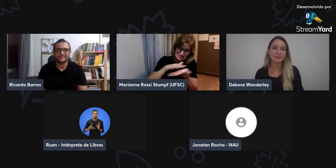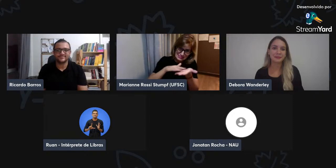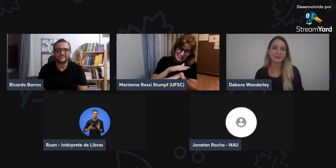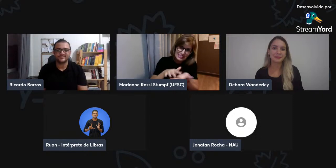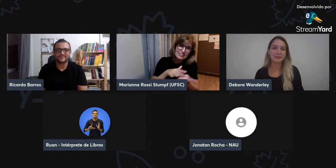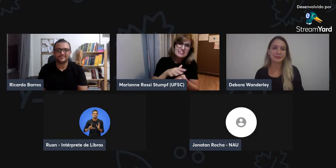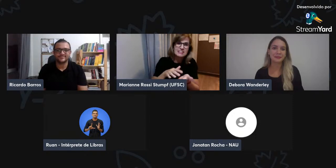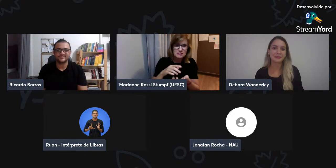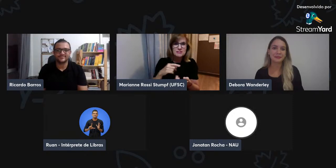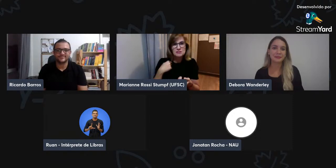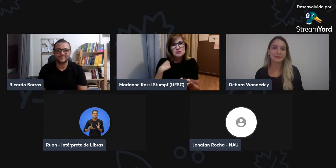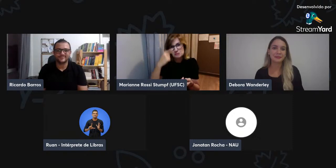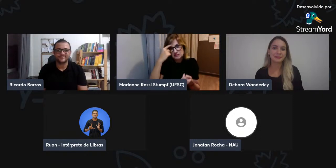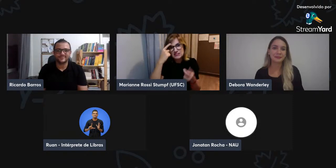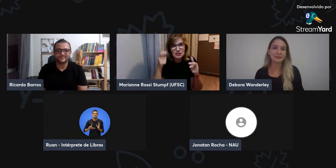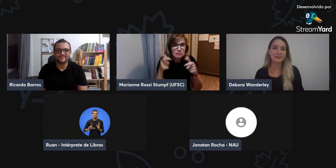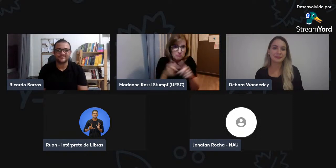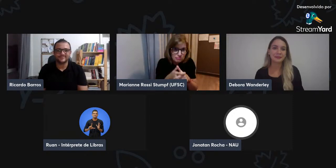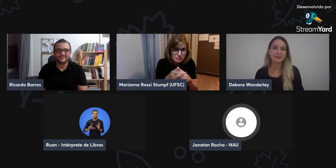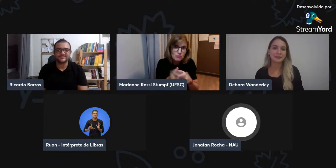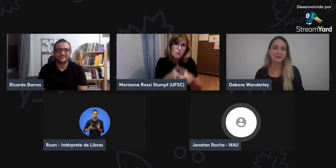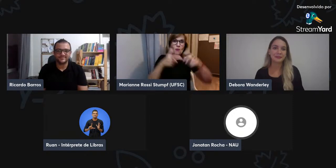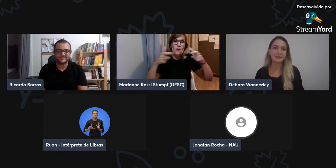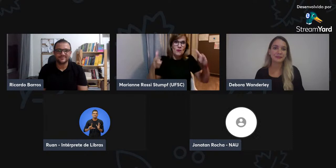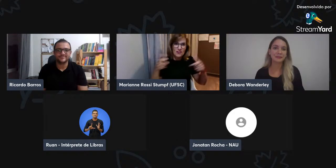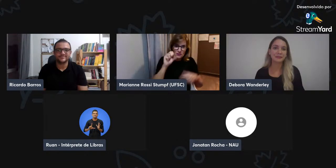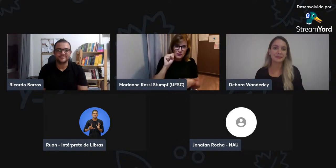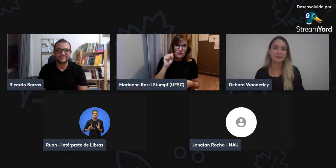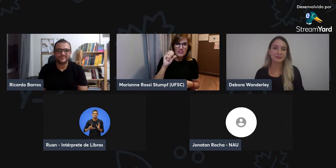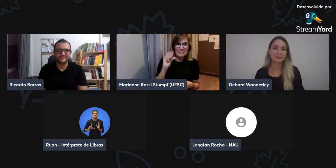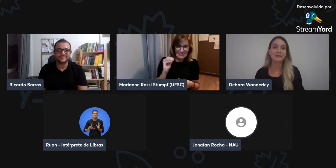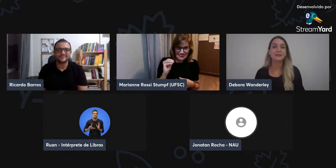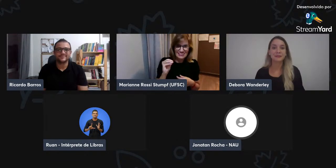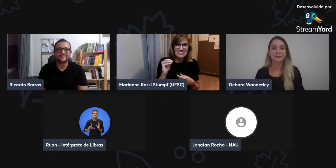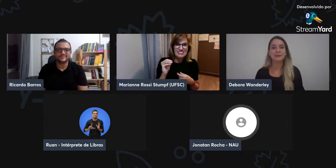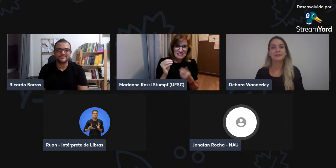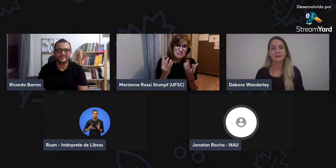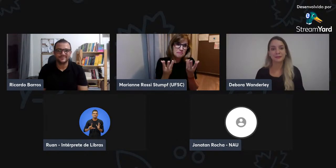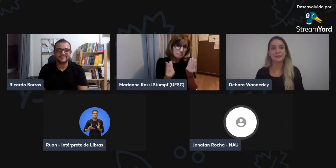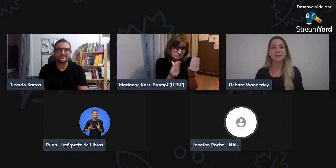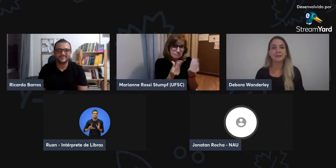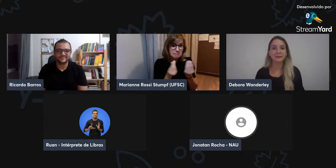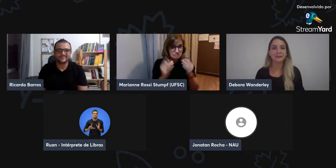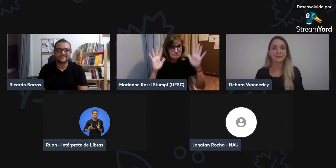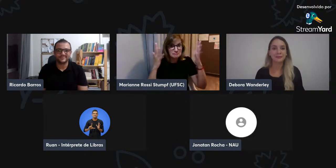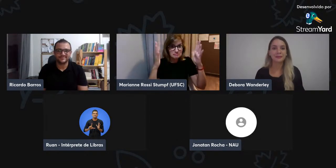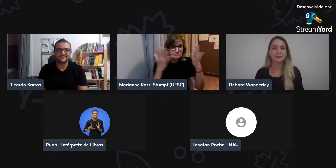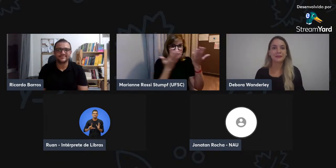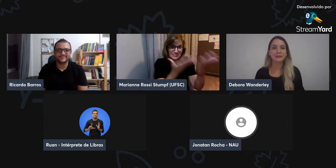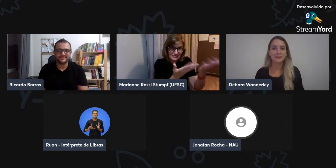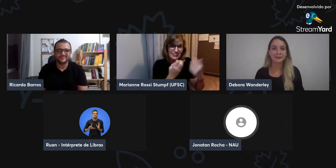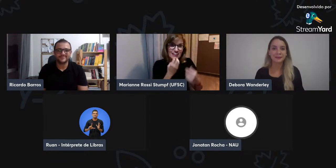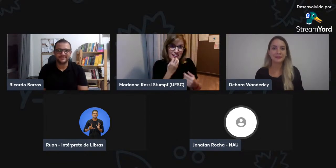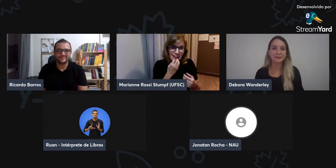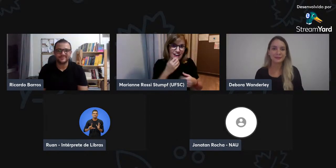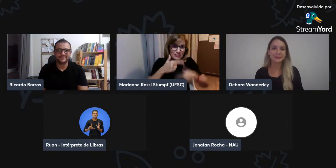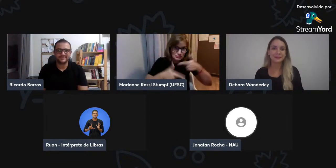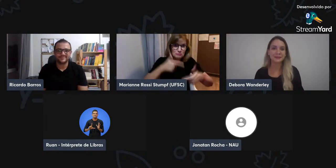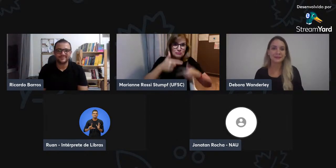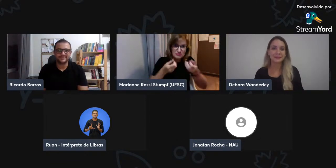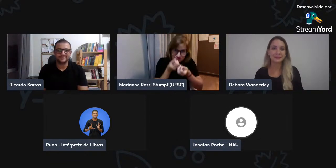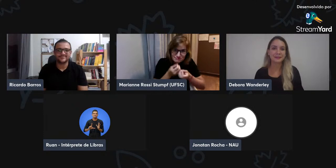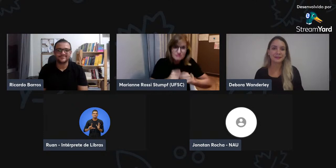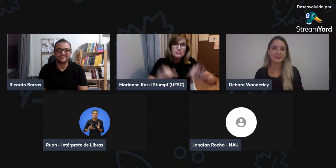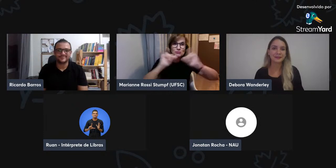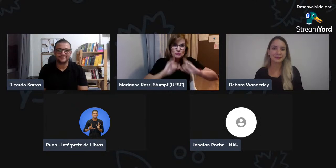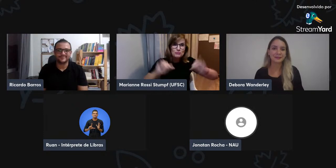importante, esse tema da escrita de sinais. A gente quer o desenvolvimento, né? Que tenha cada vez mais o uso